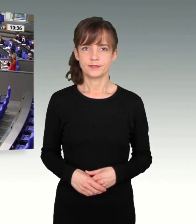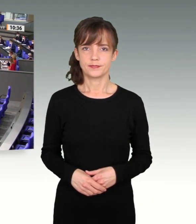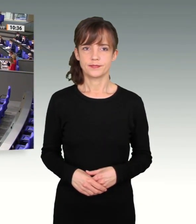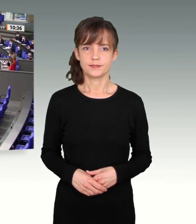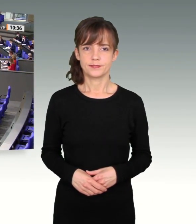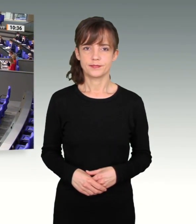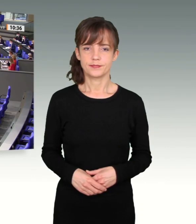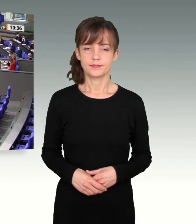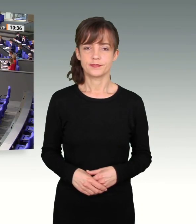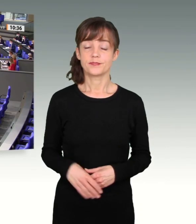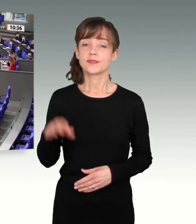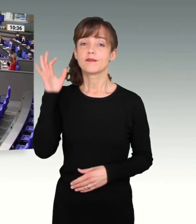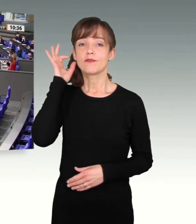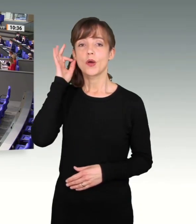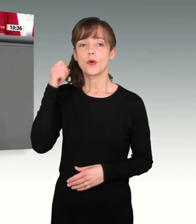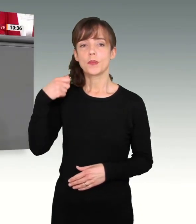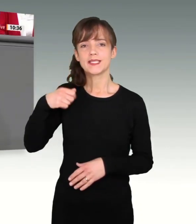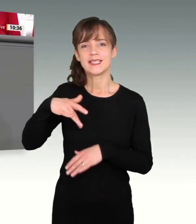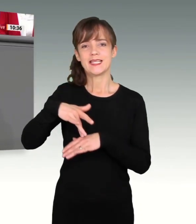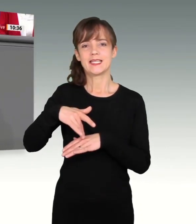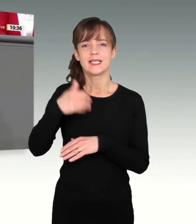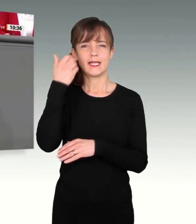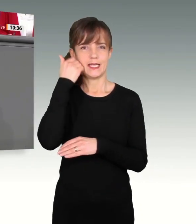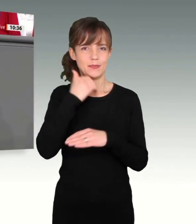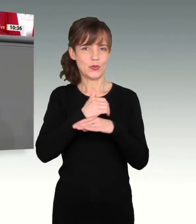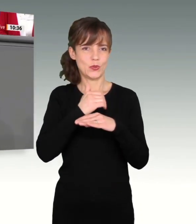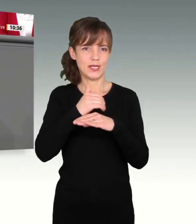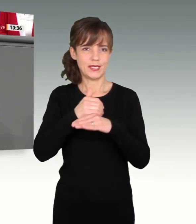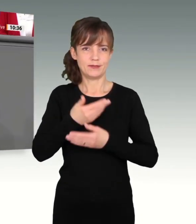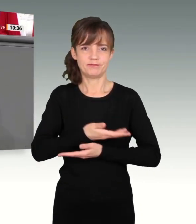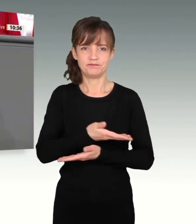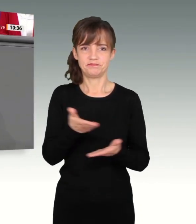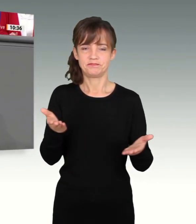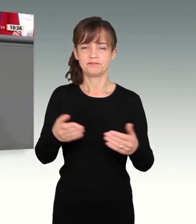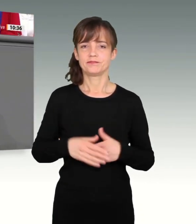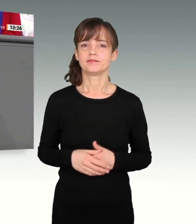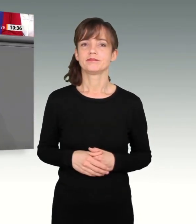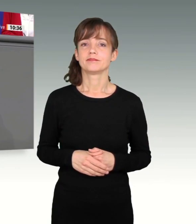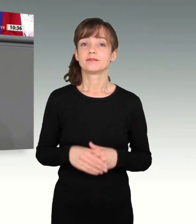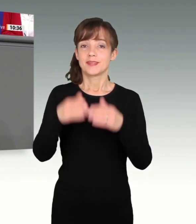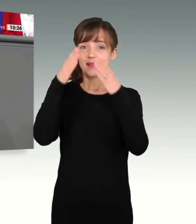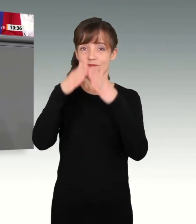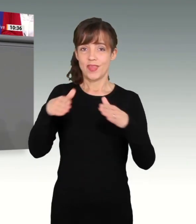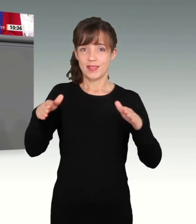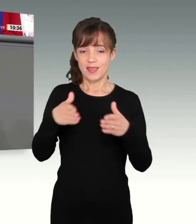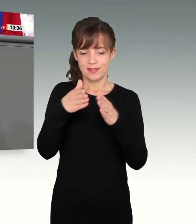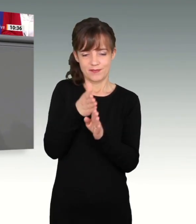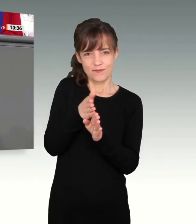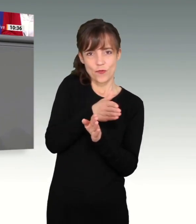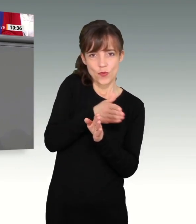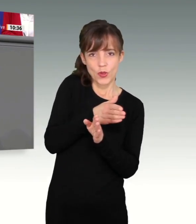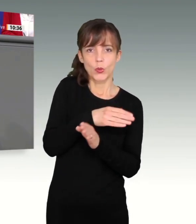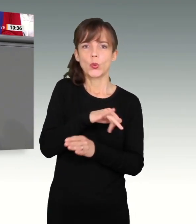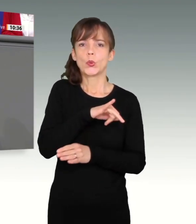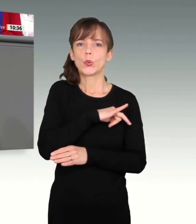Frau Präsidentin! Liebe Kollegen! Unmittelbar vor Weihnachten sendet die Grün-Linke-Ampel ein